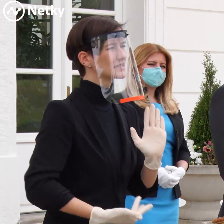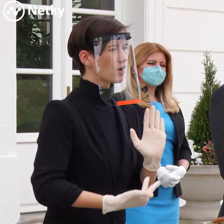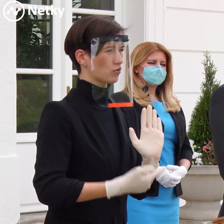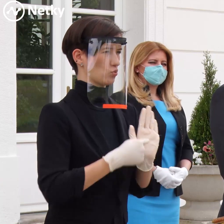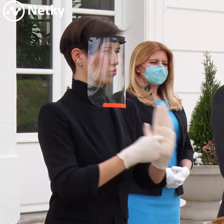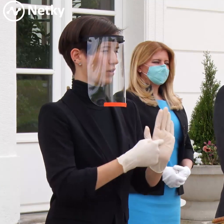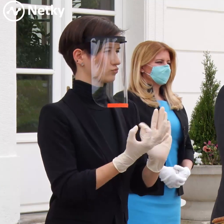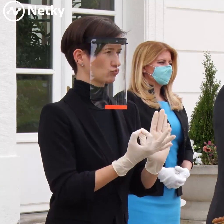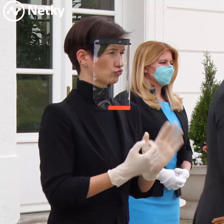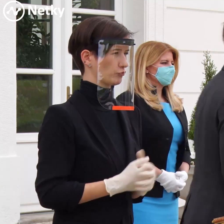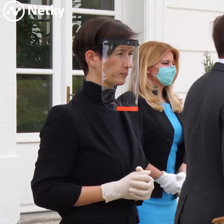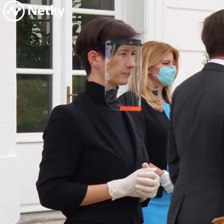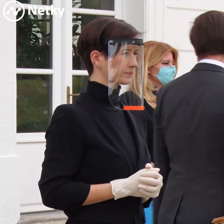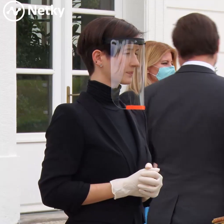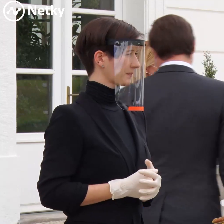aké čísla by išlo.